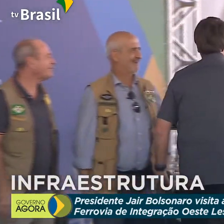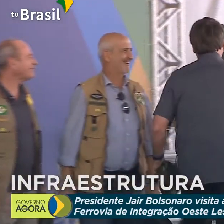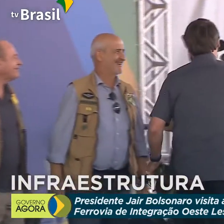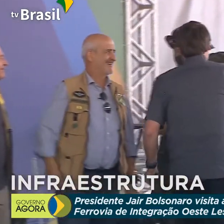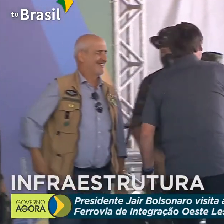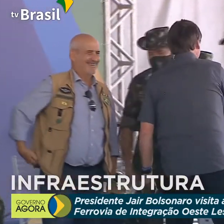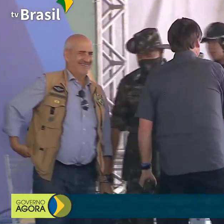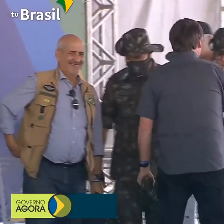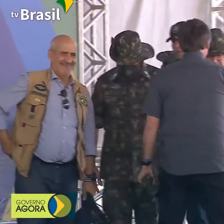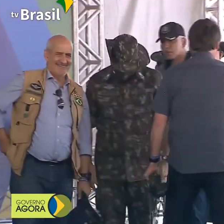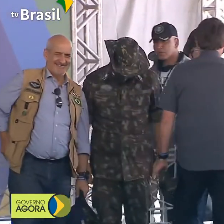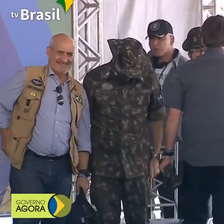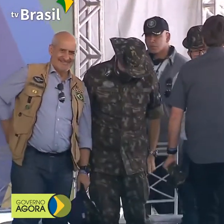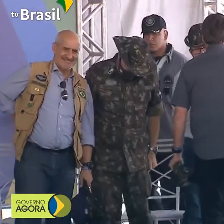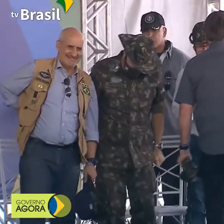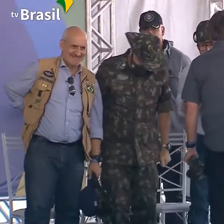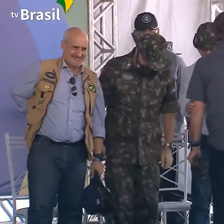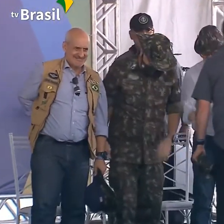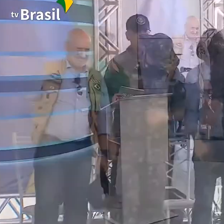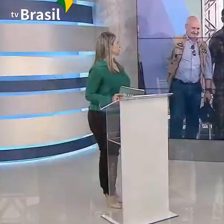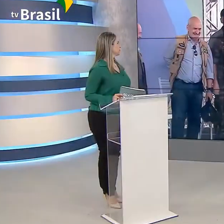Está encerrado este ato.